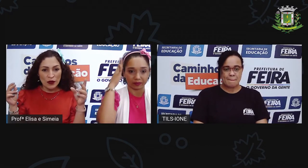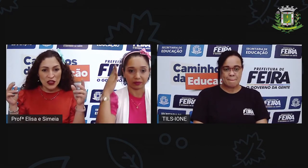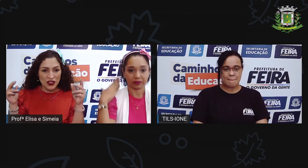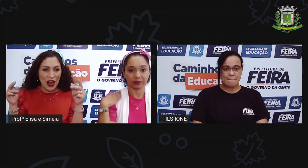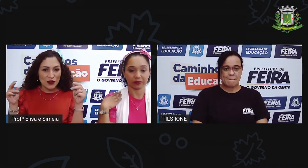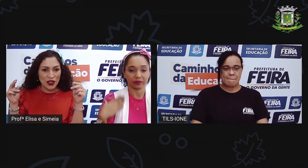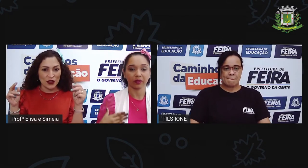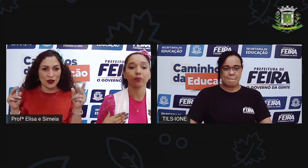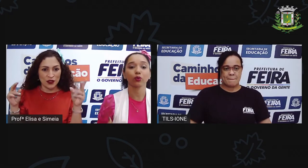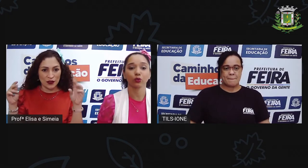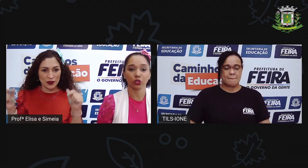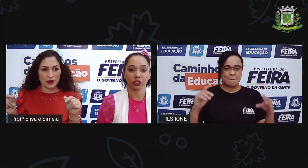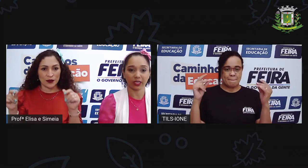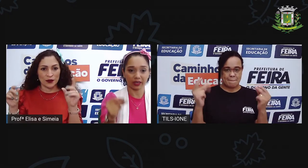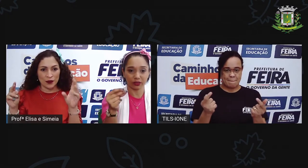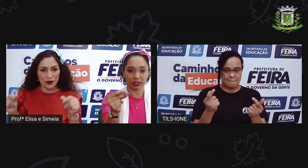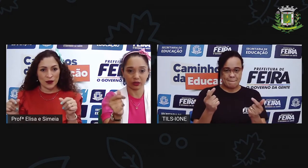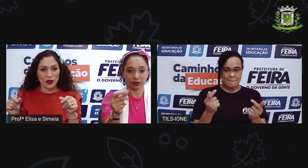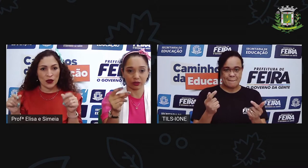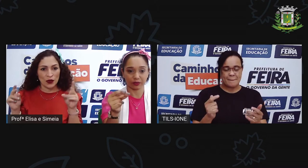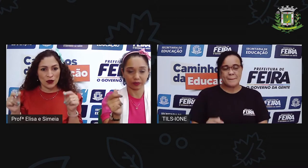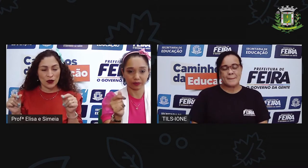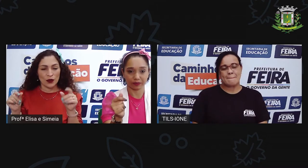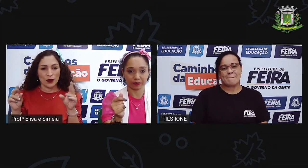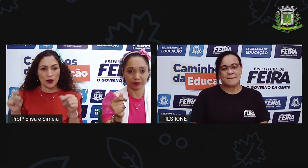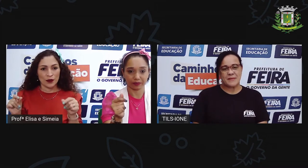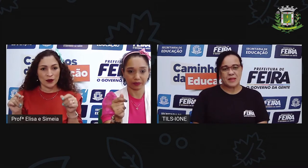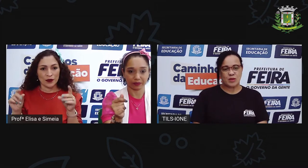último, estrala os dedos. Por último, estrala os dedos.